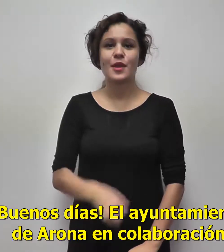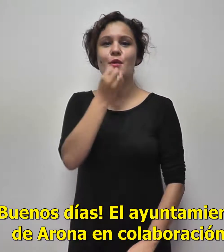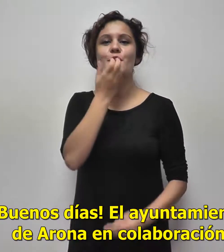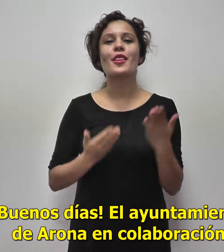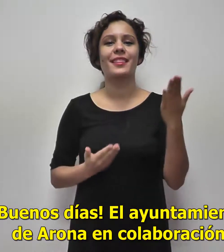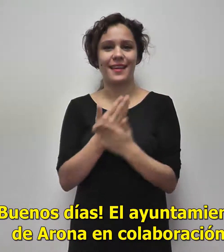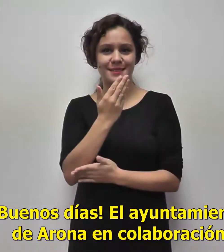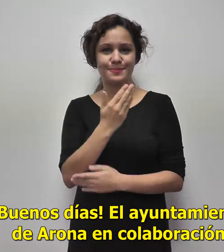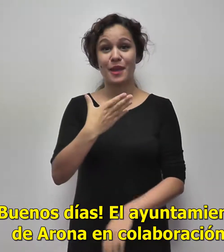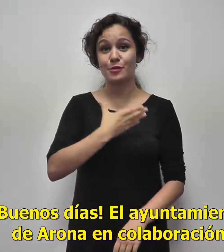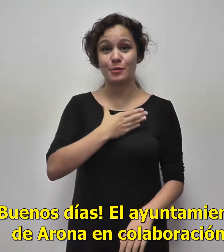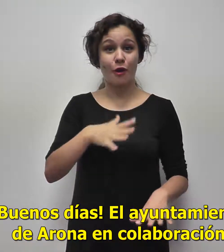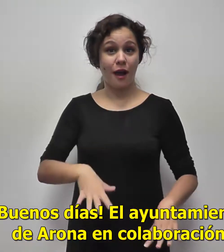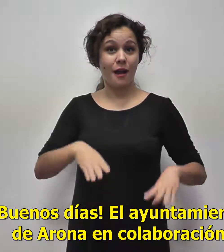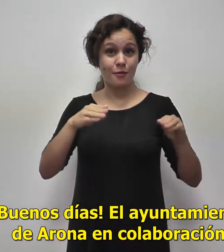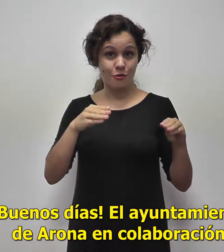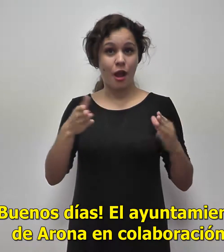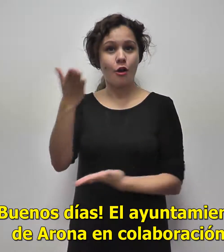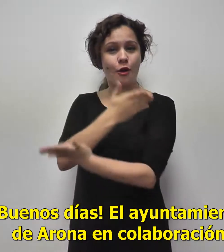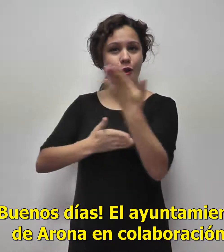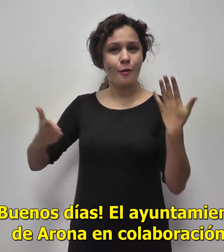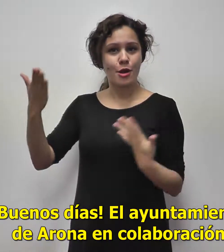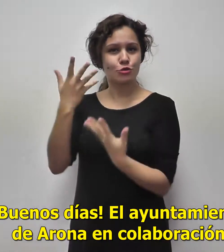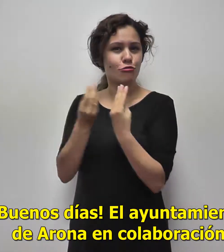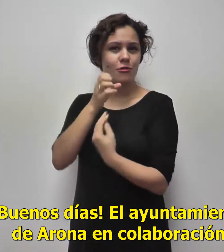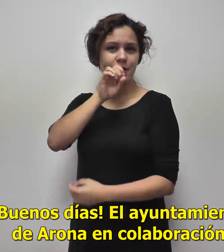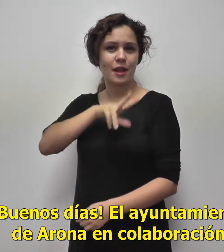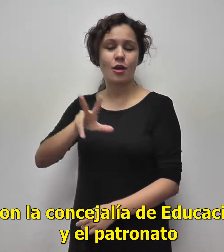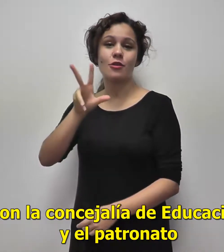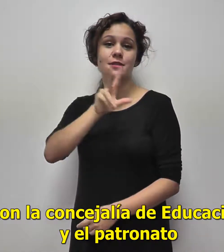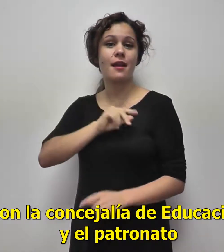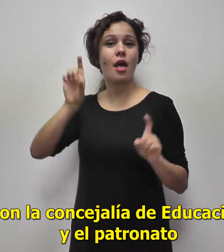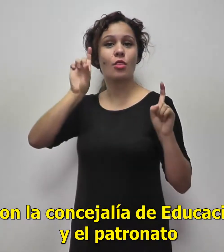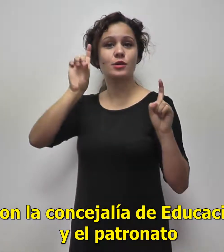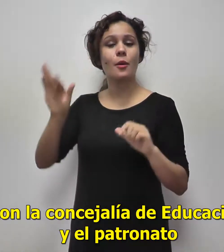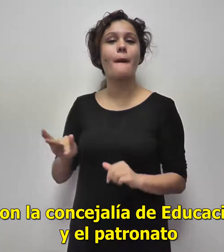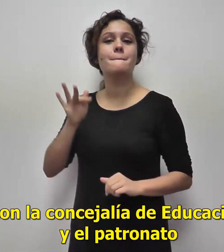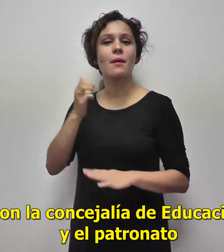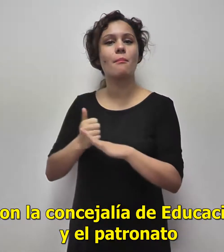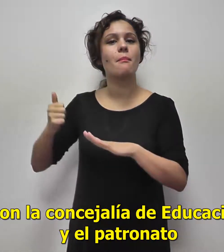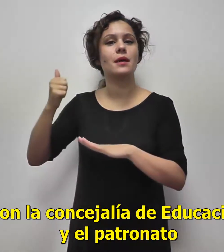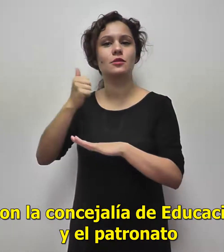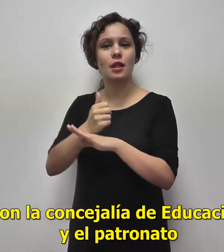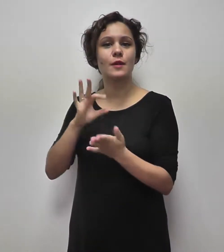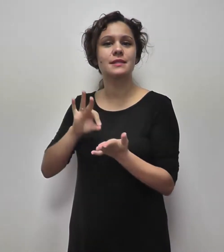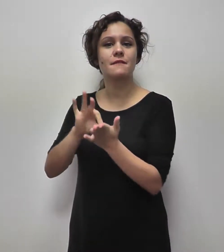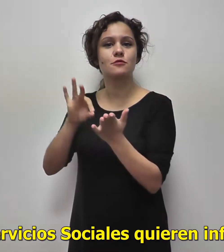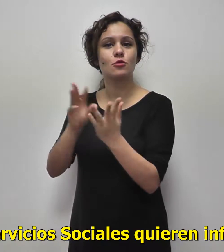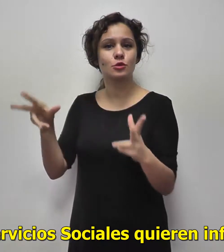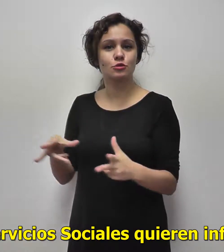Buenos días. El Ayuntamiento de Arona, en colaboración con la Consejalía de Educación y el Patronato de